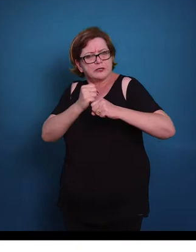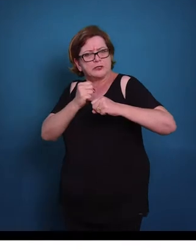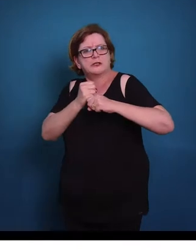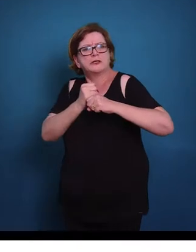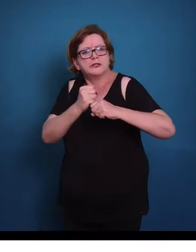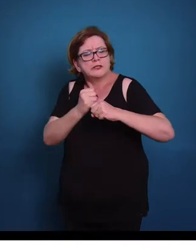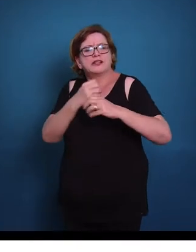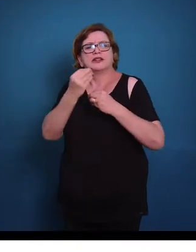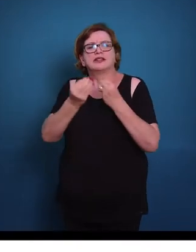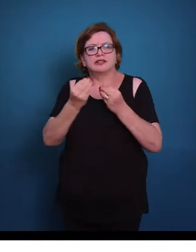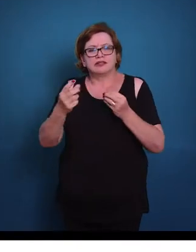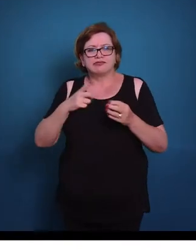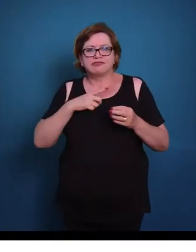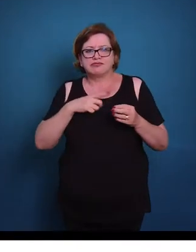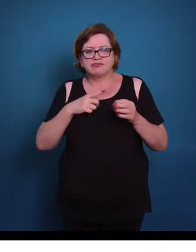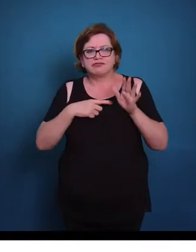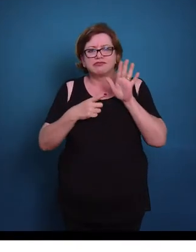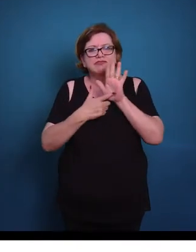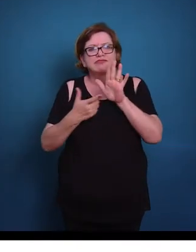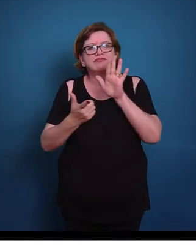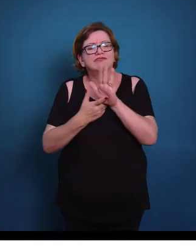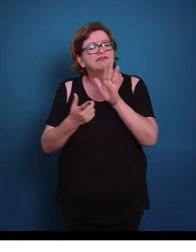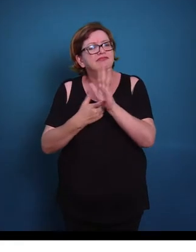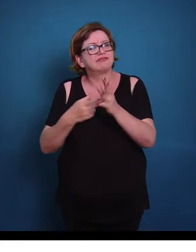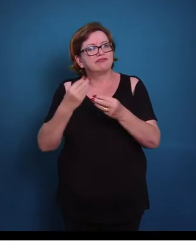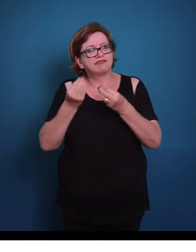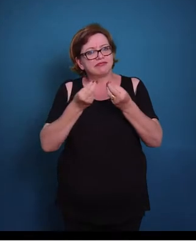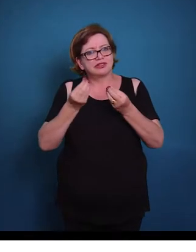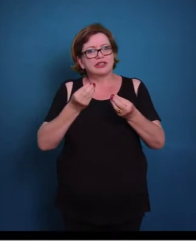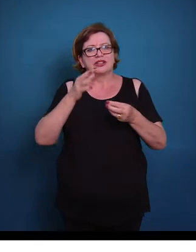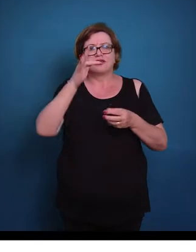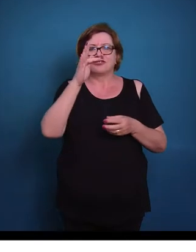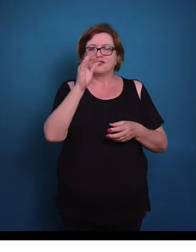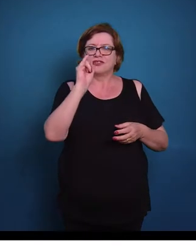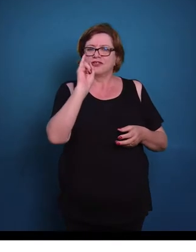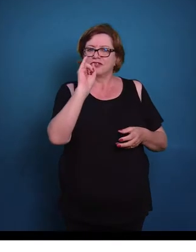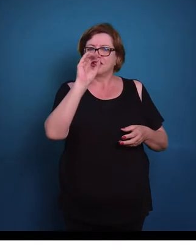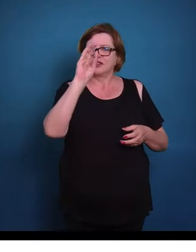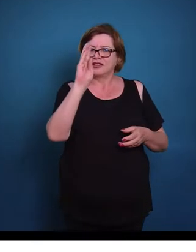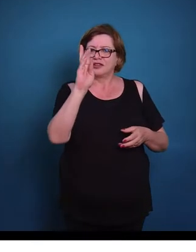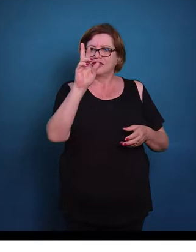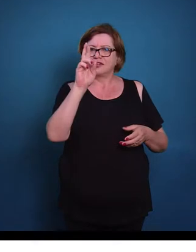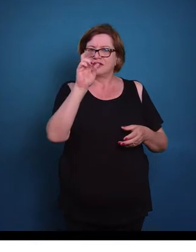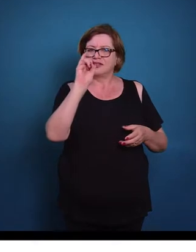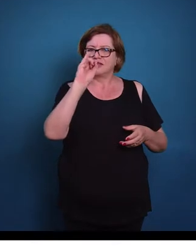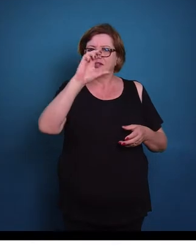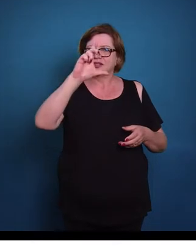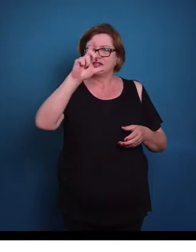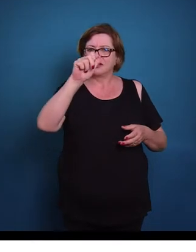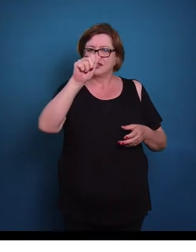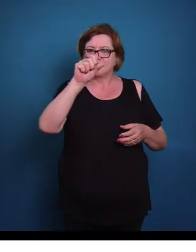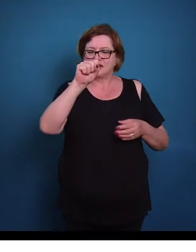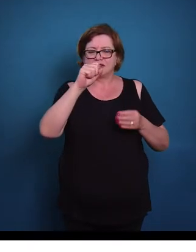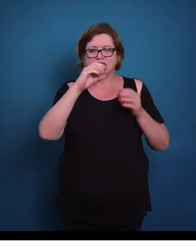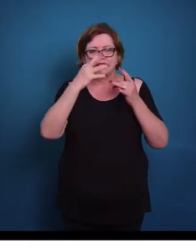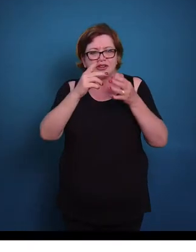à tração. Então aqui nós temos uma micrografia mostrando as fibrilas, notem que elas são estriadas, e esse